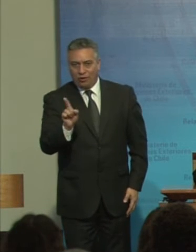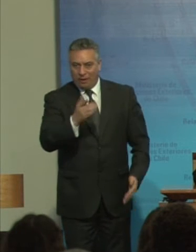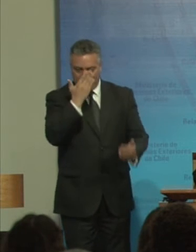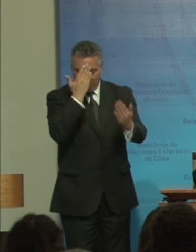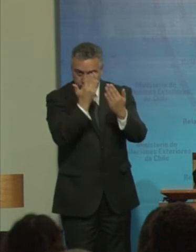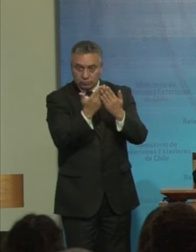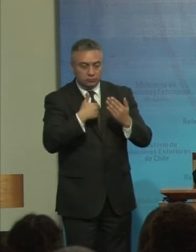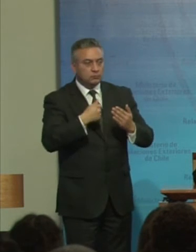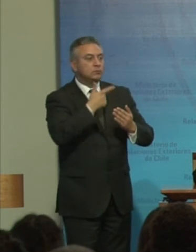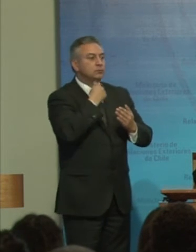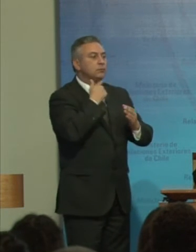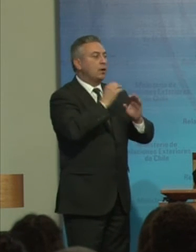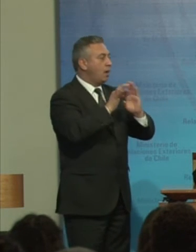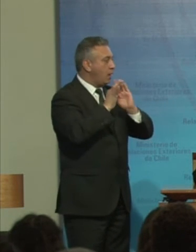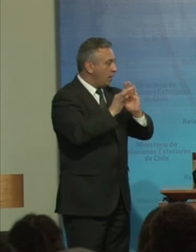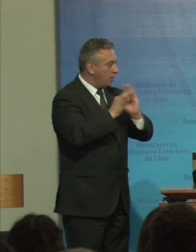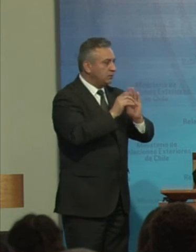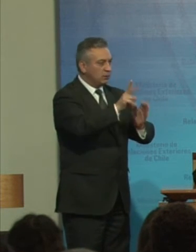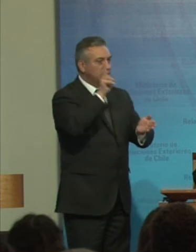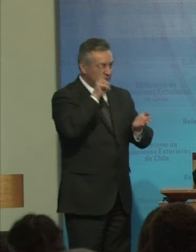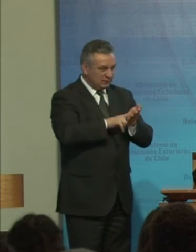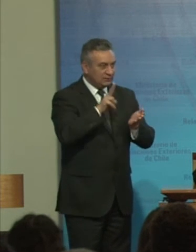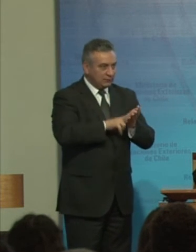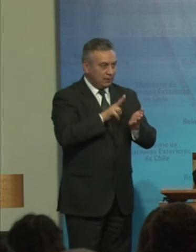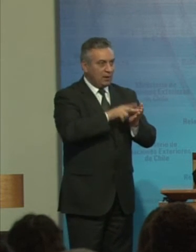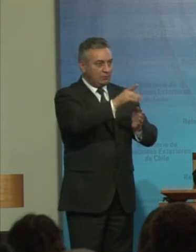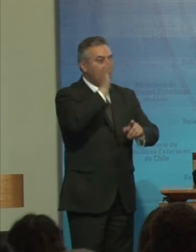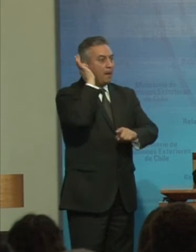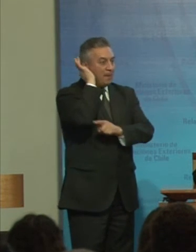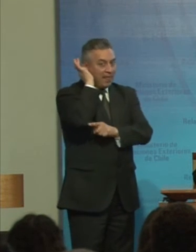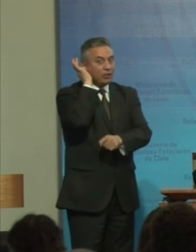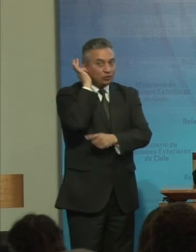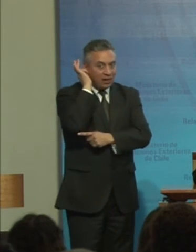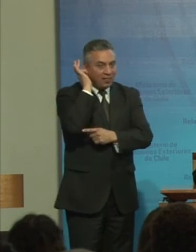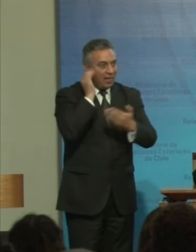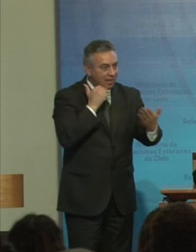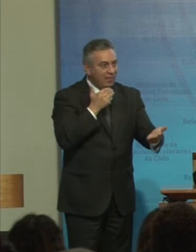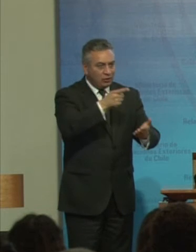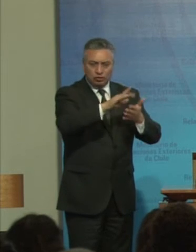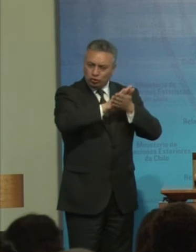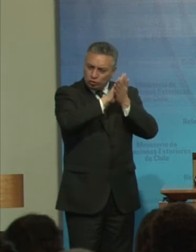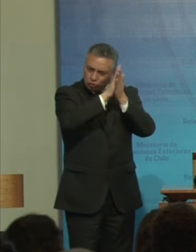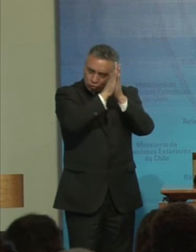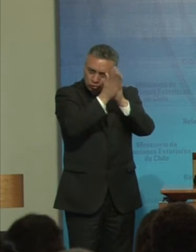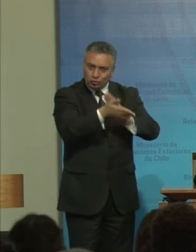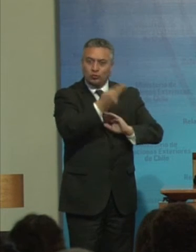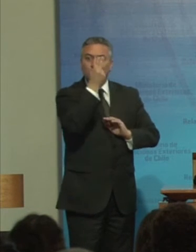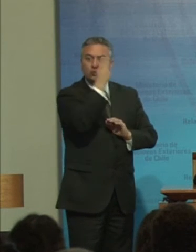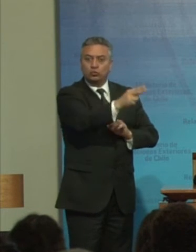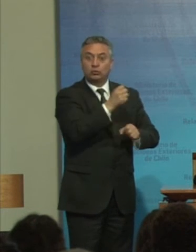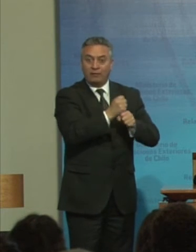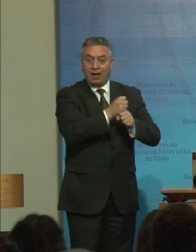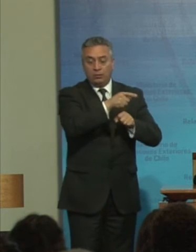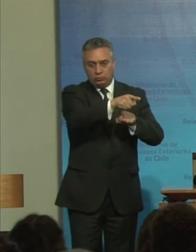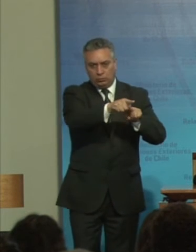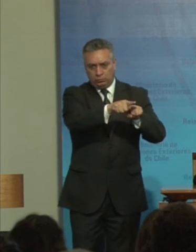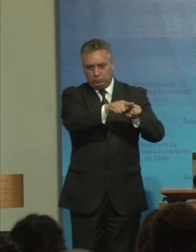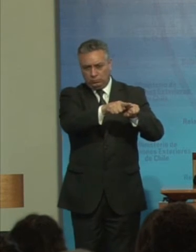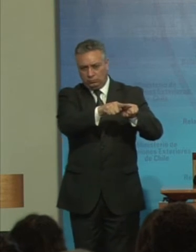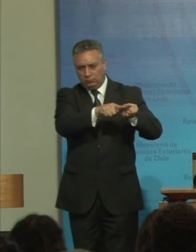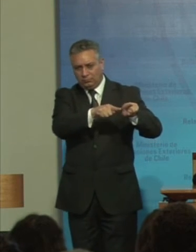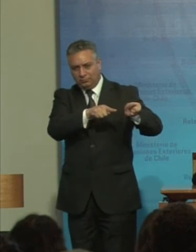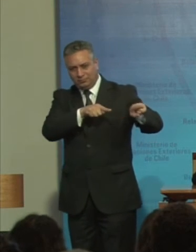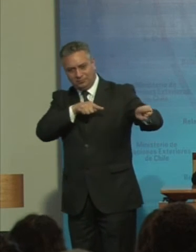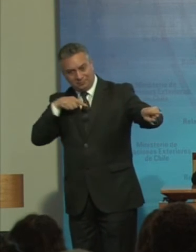Quiero agradecer Sinceramente María Soledad Toda tu gestión Tu larga trayectoria Porque